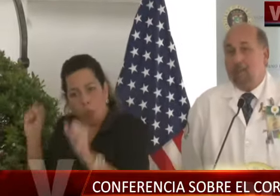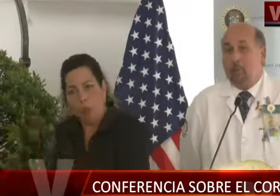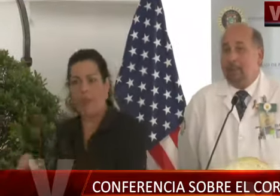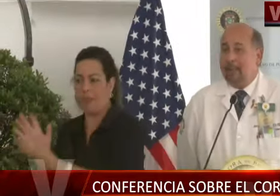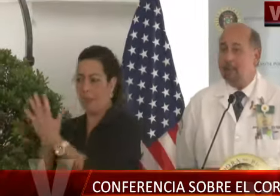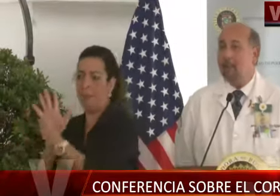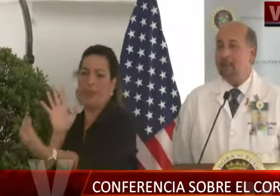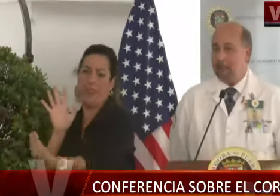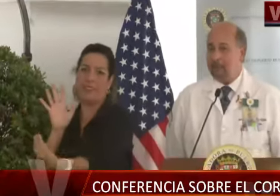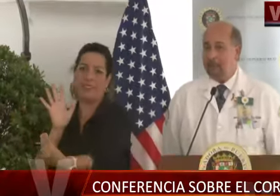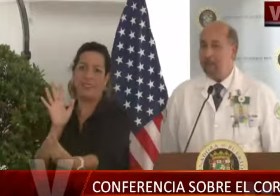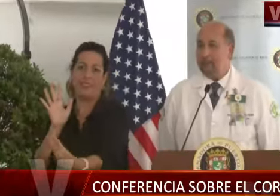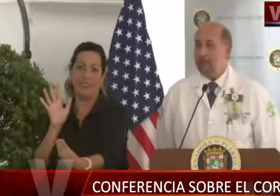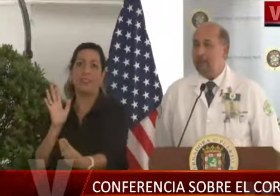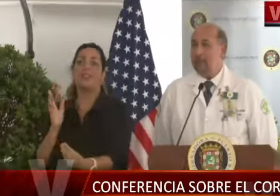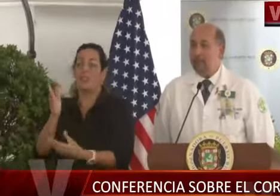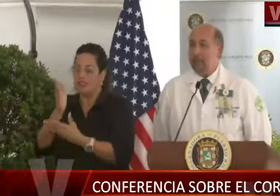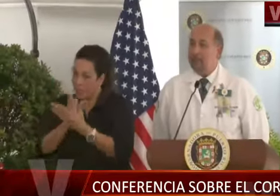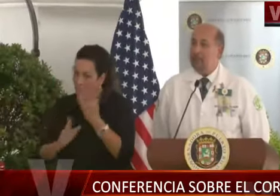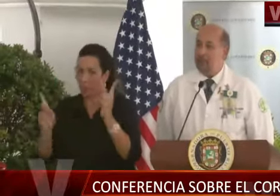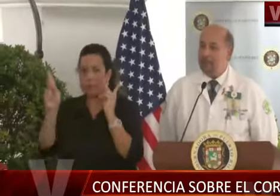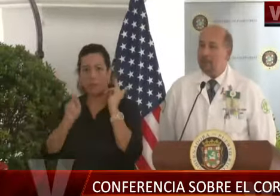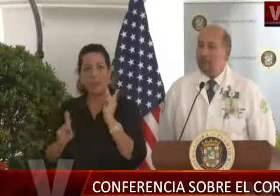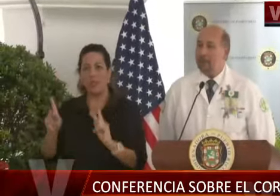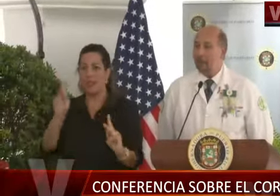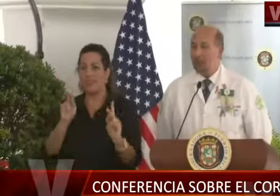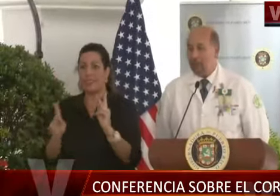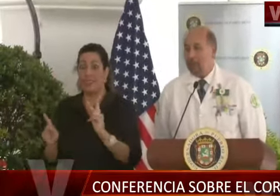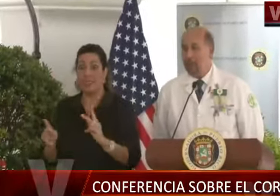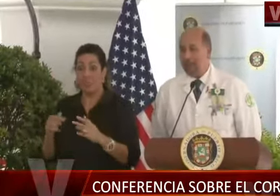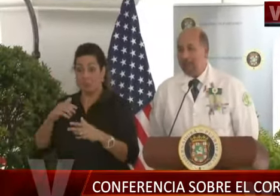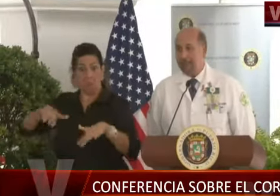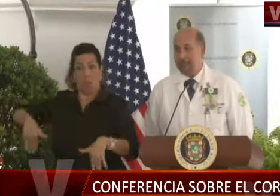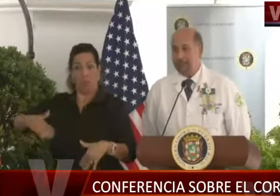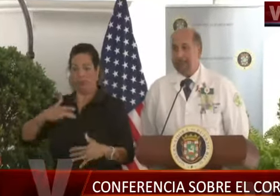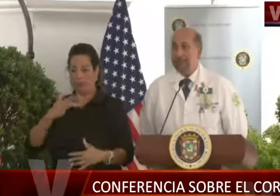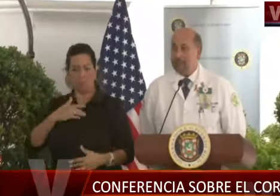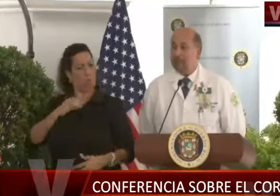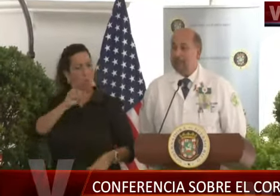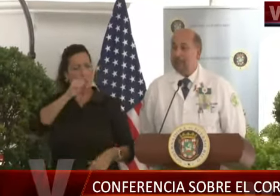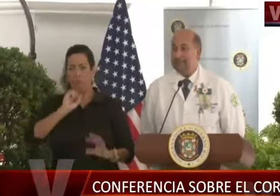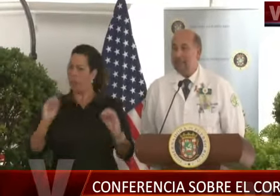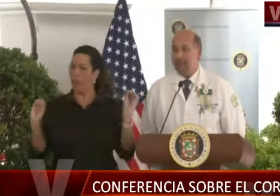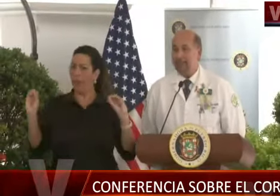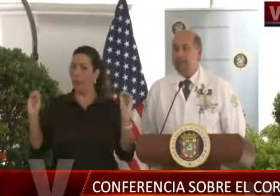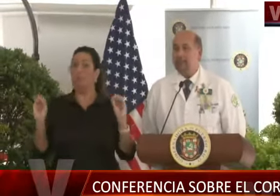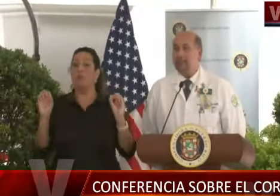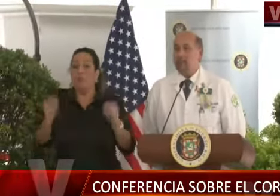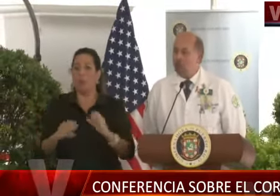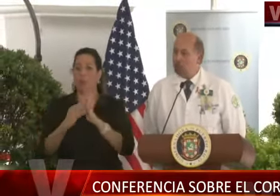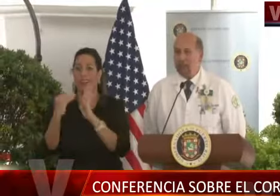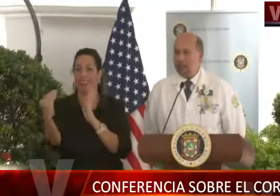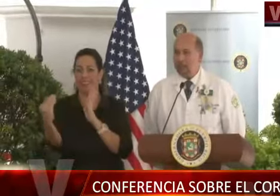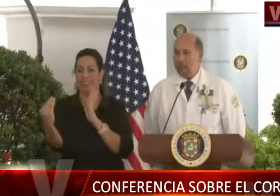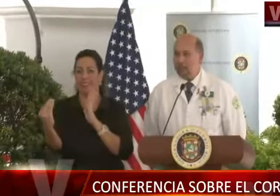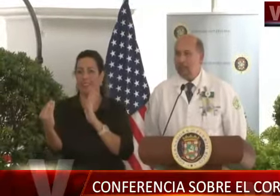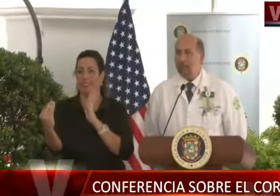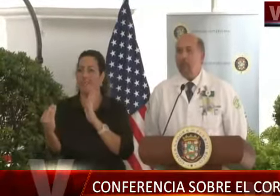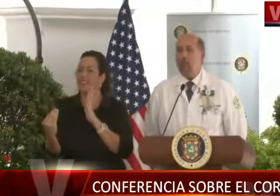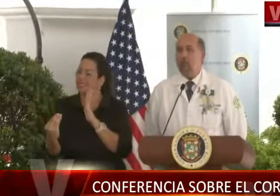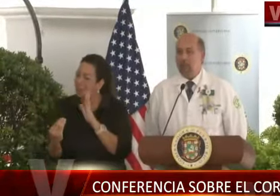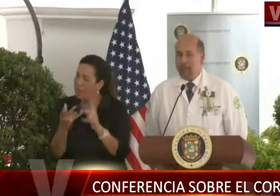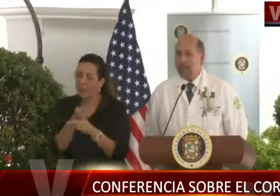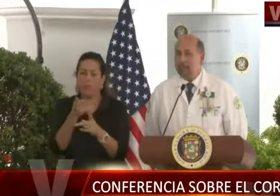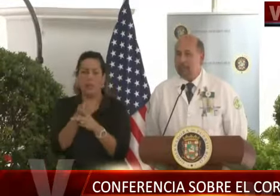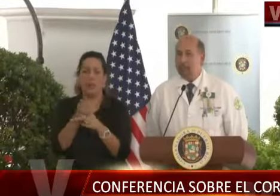porque sabemos que hay casos que se pueden transmitir bien temprano antes de que los síntomas aparezcan. Así que tenemos que tener esa salvedad, mucho lavado de